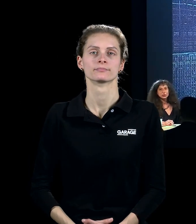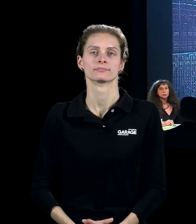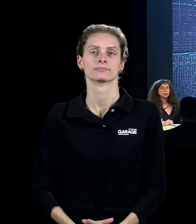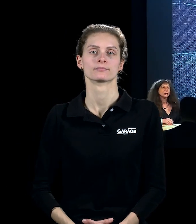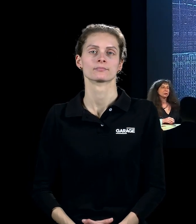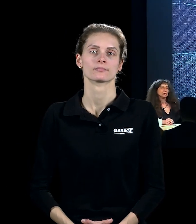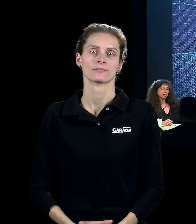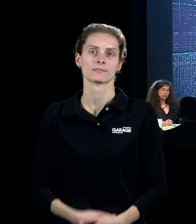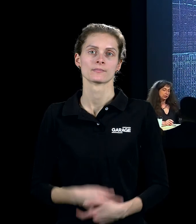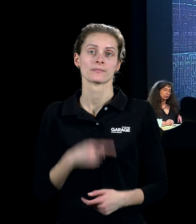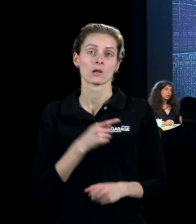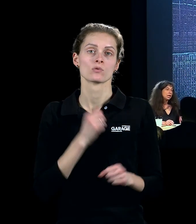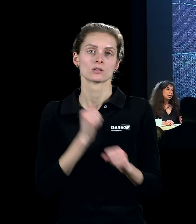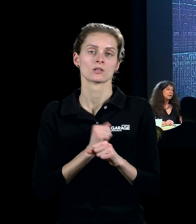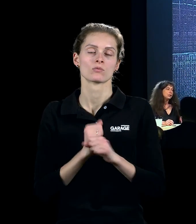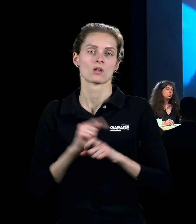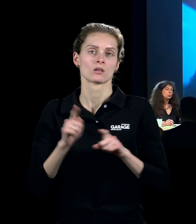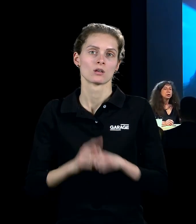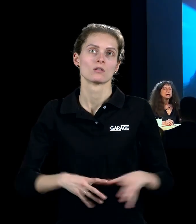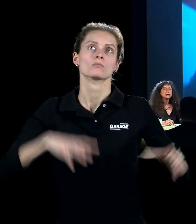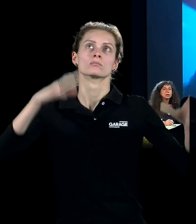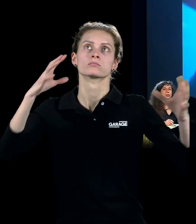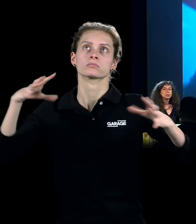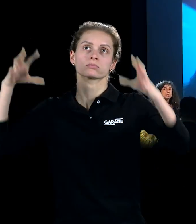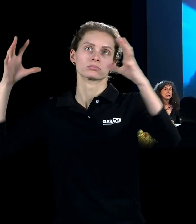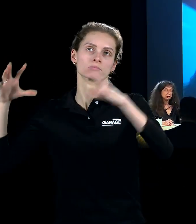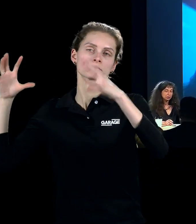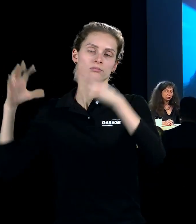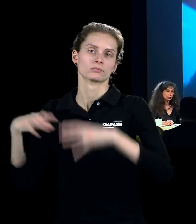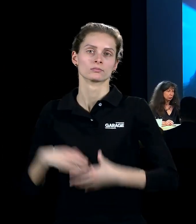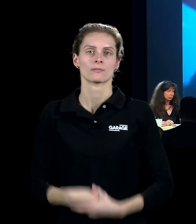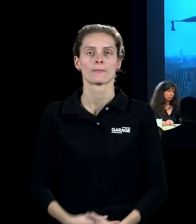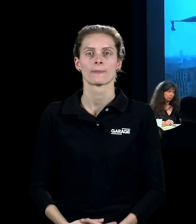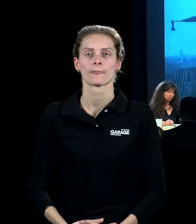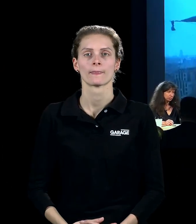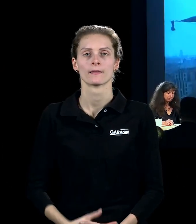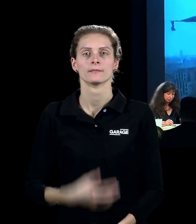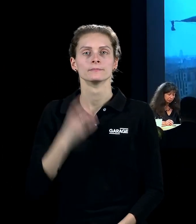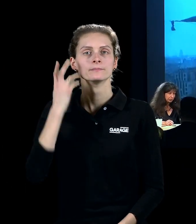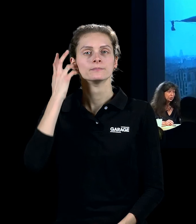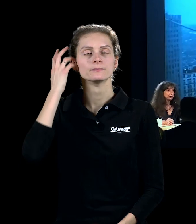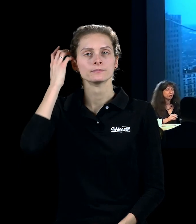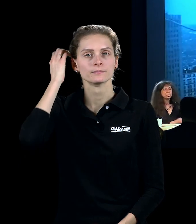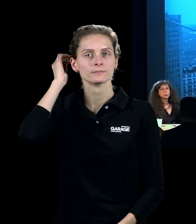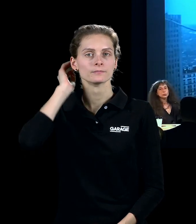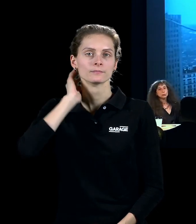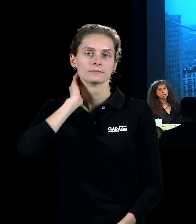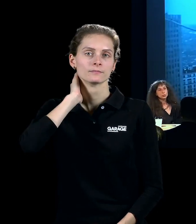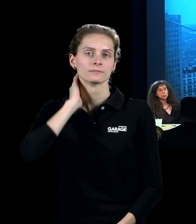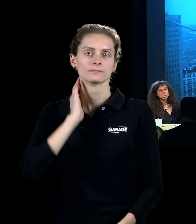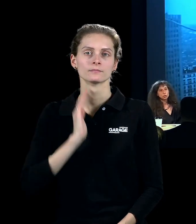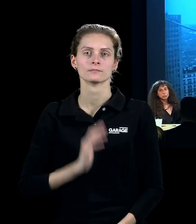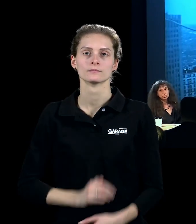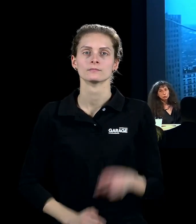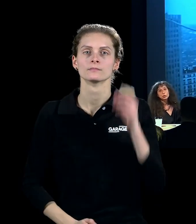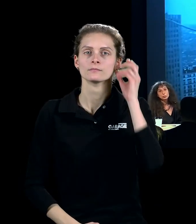небесах конструкции, которые он создает, И тоже еще одна очень важная для него вещь, которую он формирует, что для